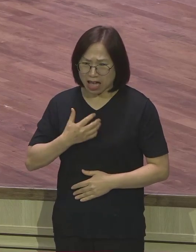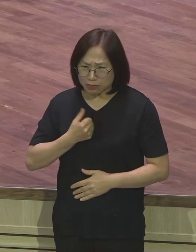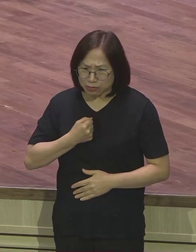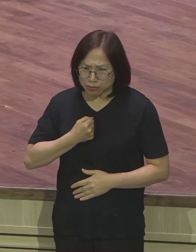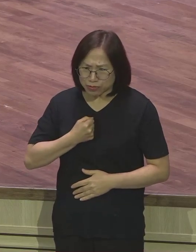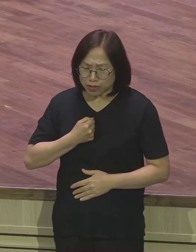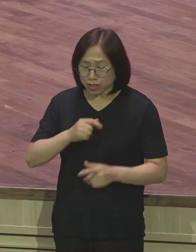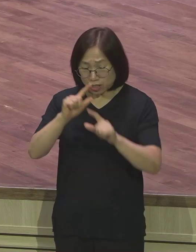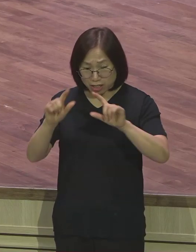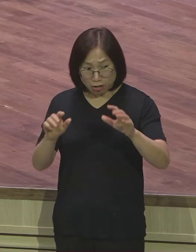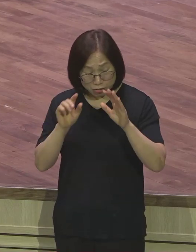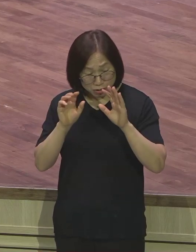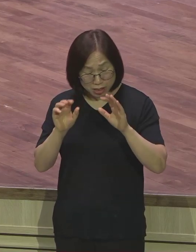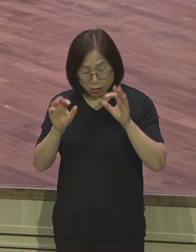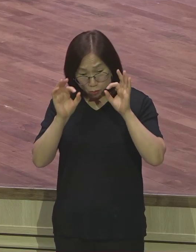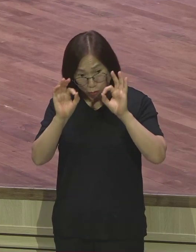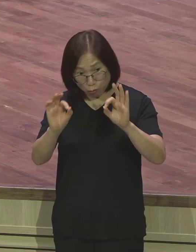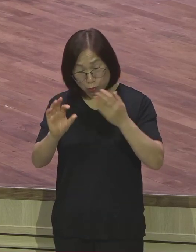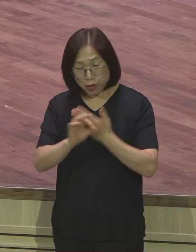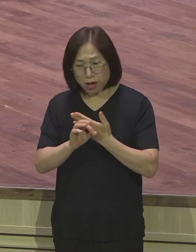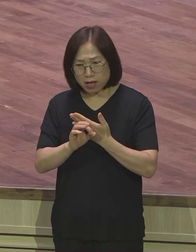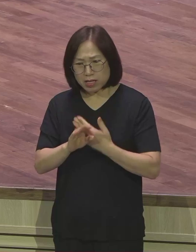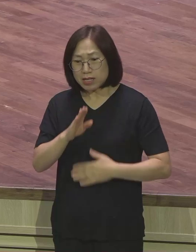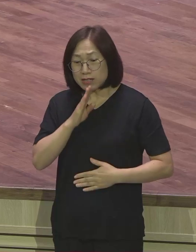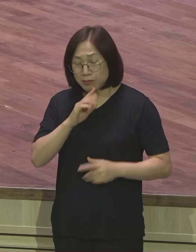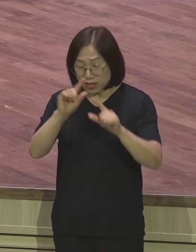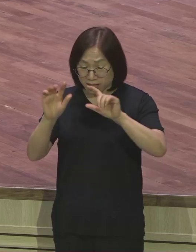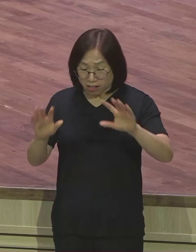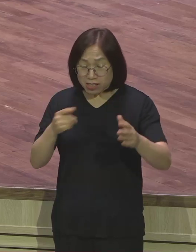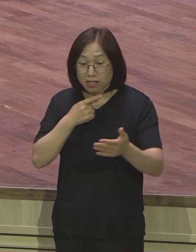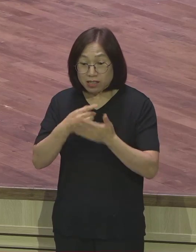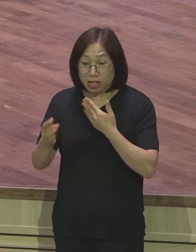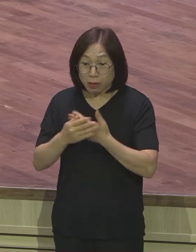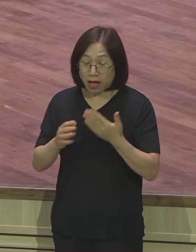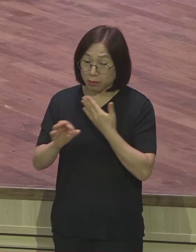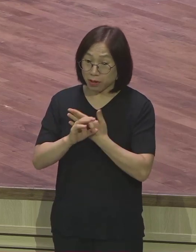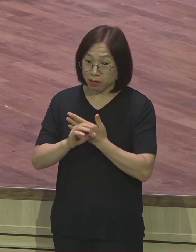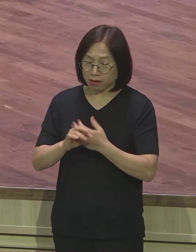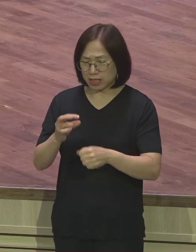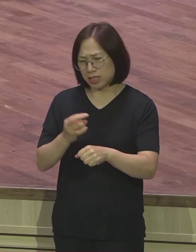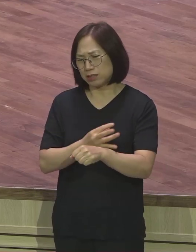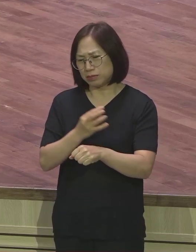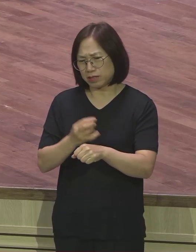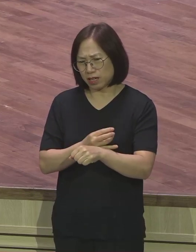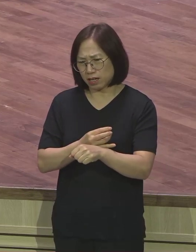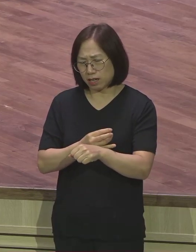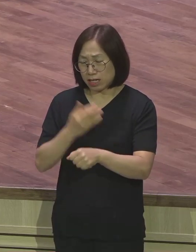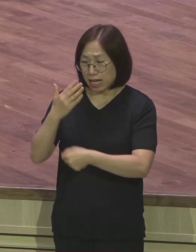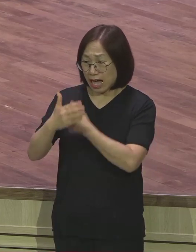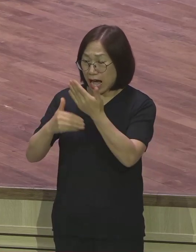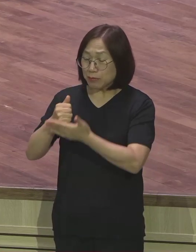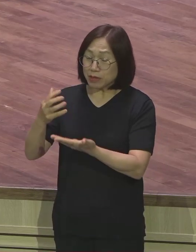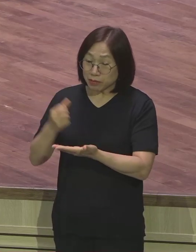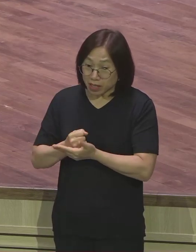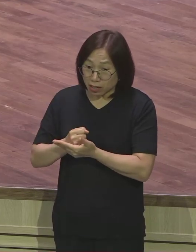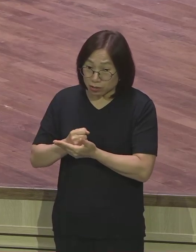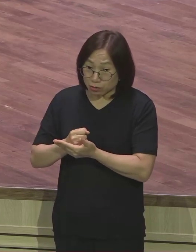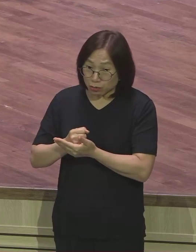현장을 본다라면 정말 현장을 체험한다라면 24 하나님이 품게 하시고 하나님이 기도하게 하실